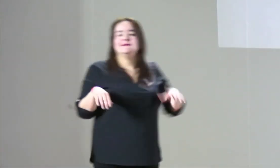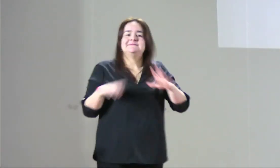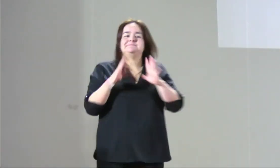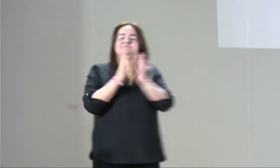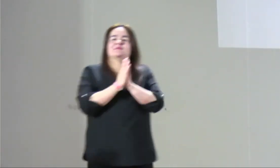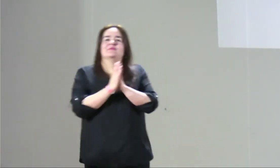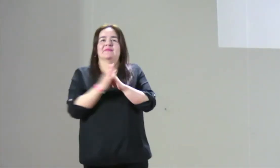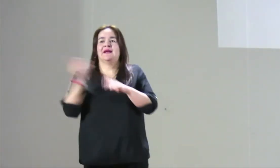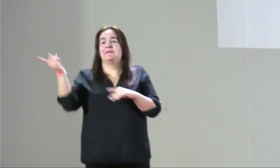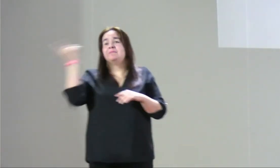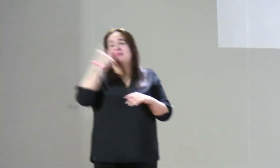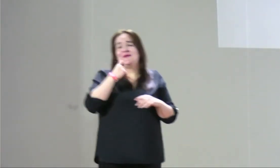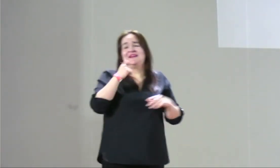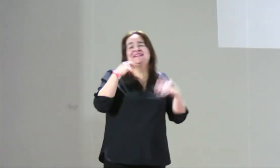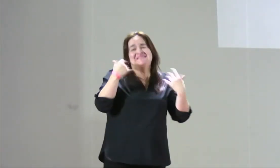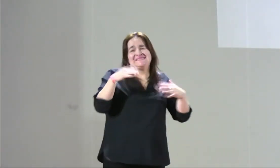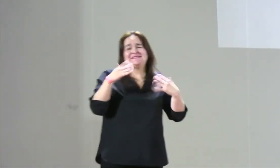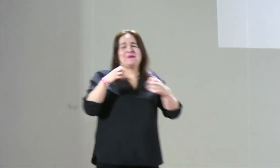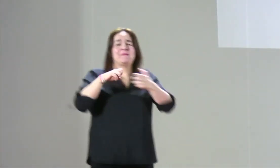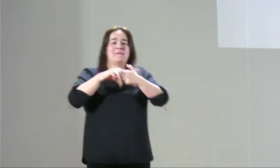es, pues también es discriminativo.